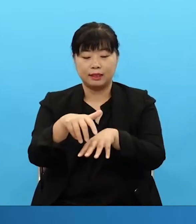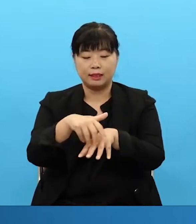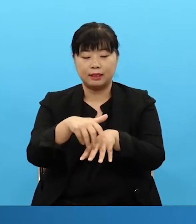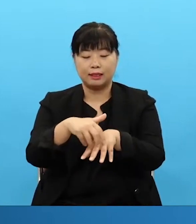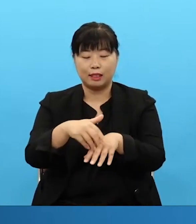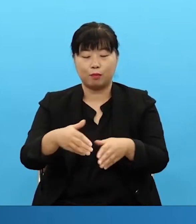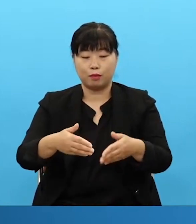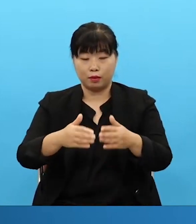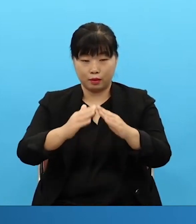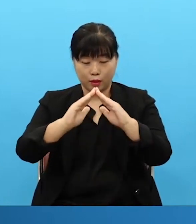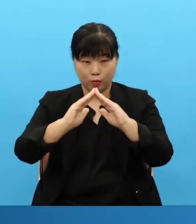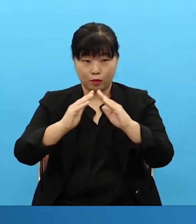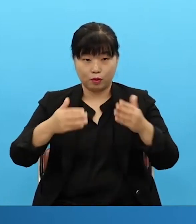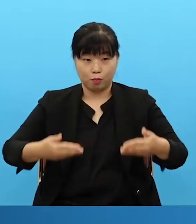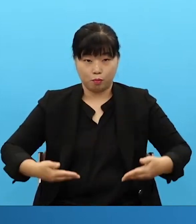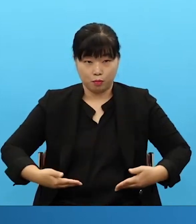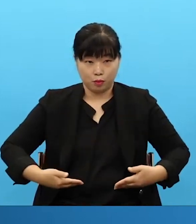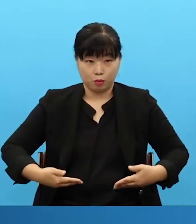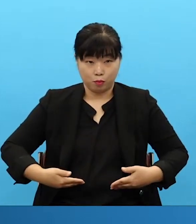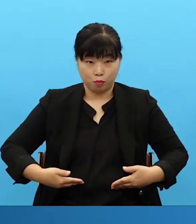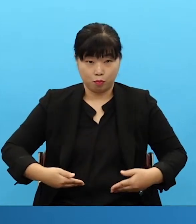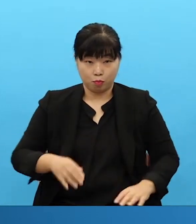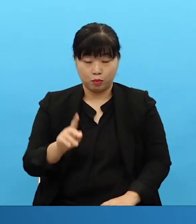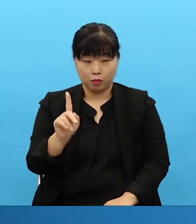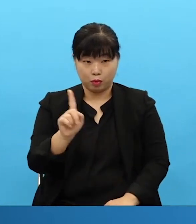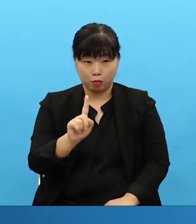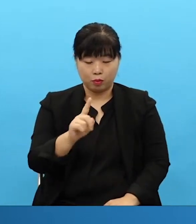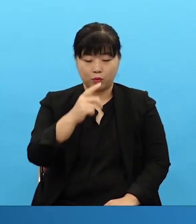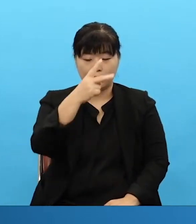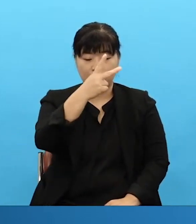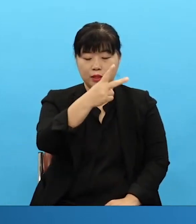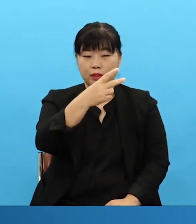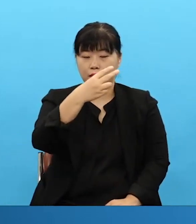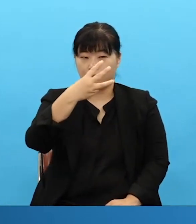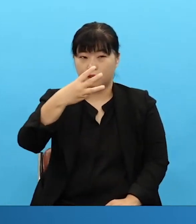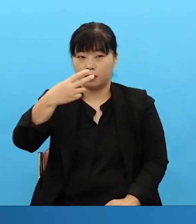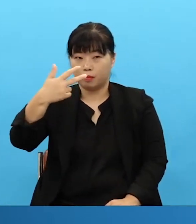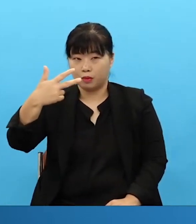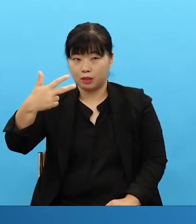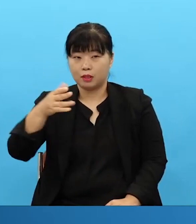우리 장모님들이 실제 2, 3, 7의 실제 구성입니다.